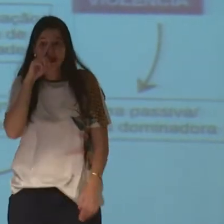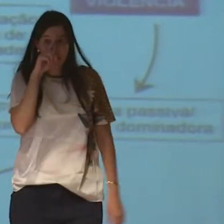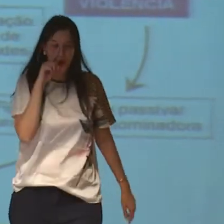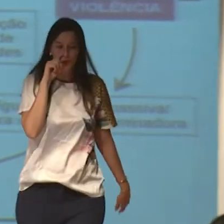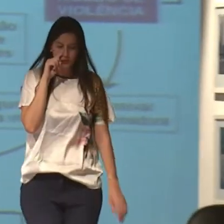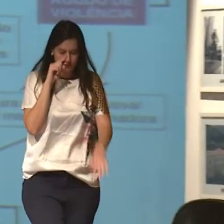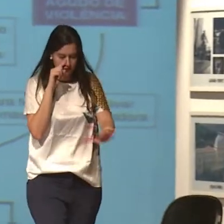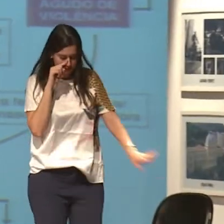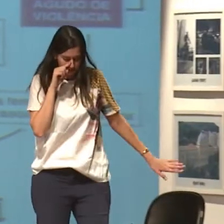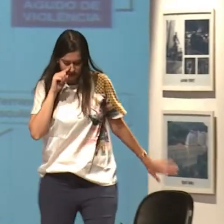E olha o perigo.